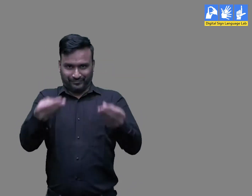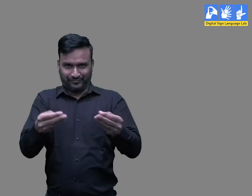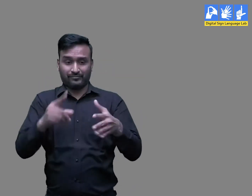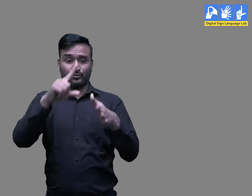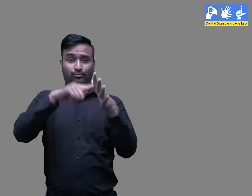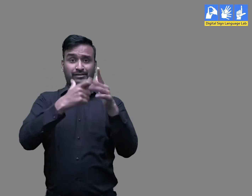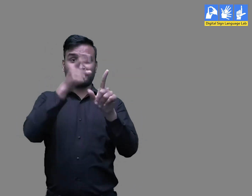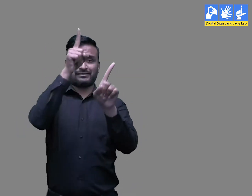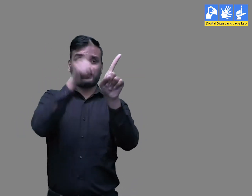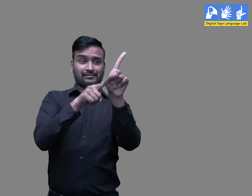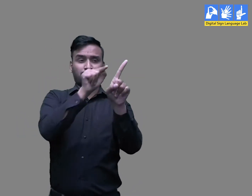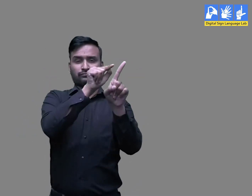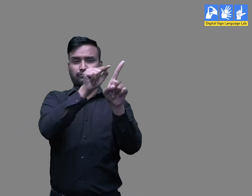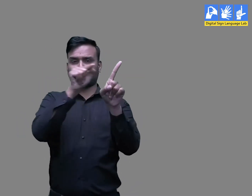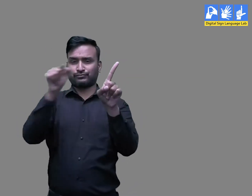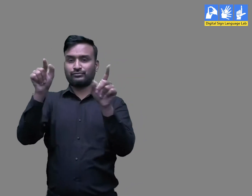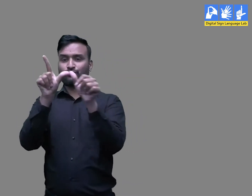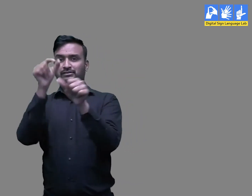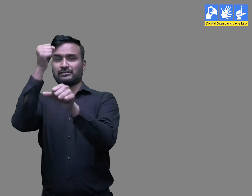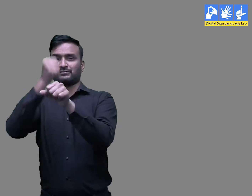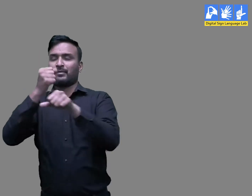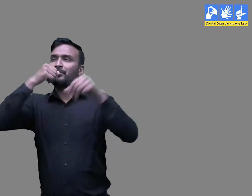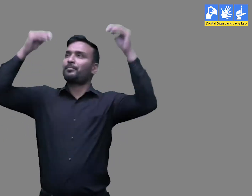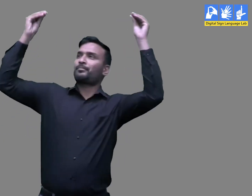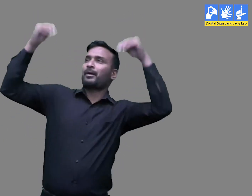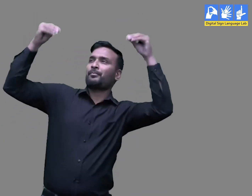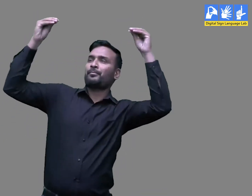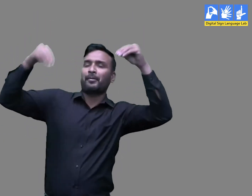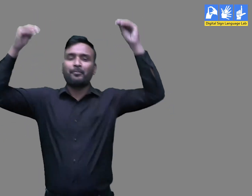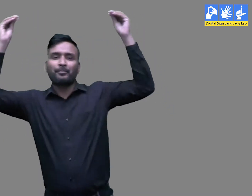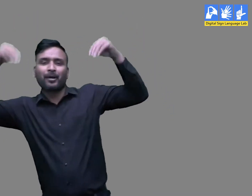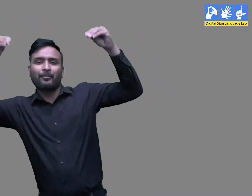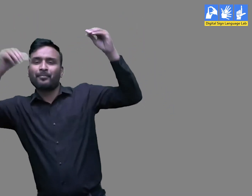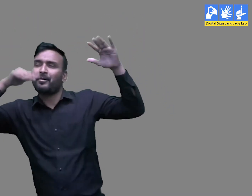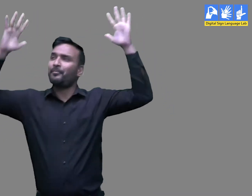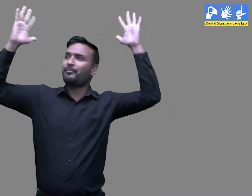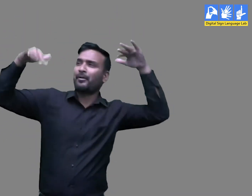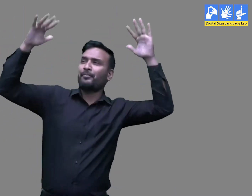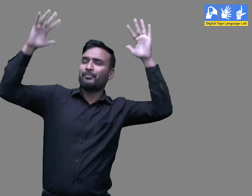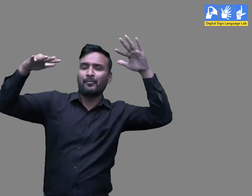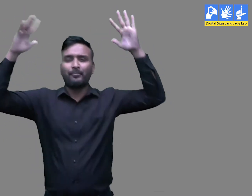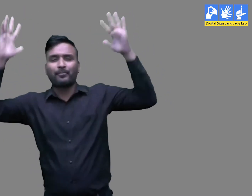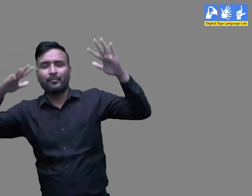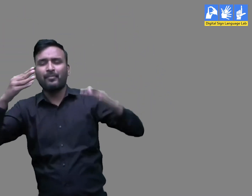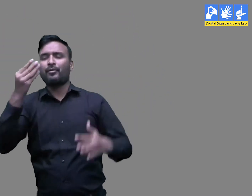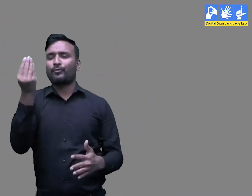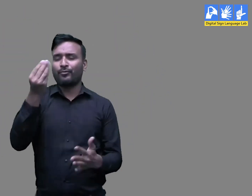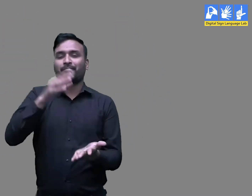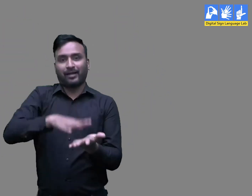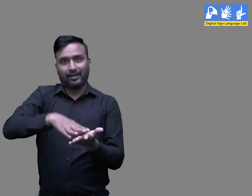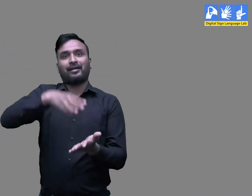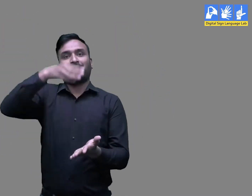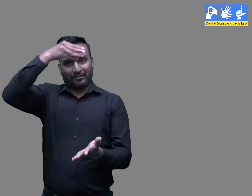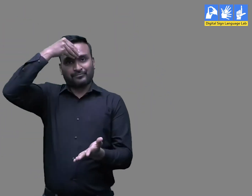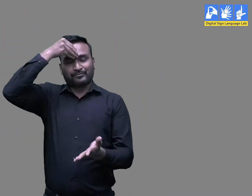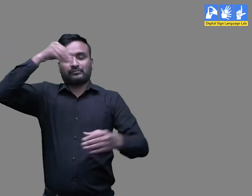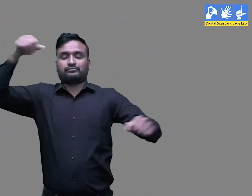जुलाई से अगस्त तक होने वाली लगातार बरसात का मुसम आये